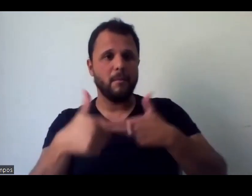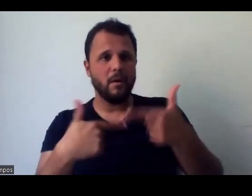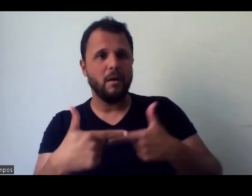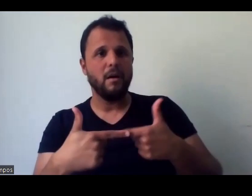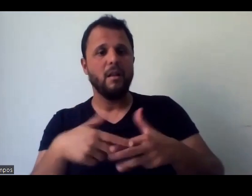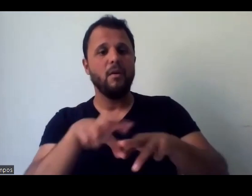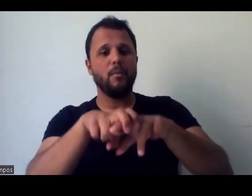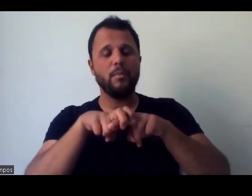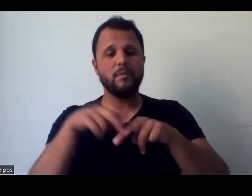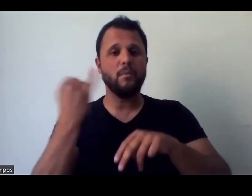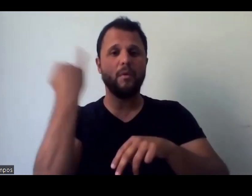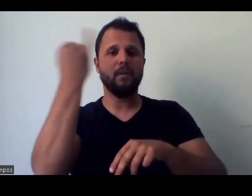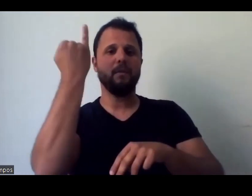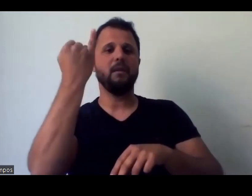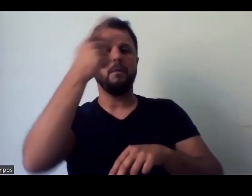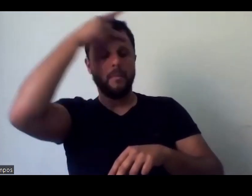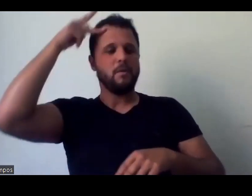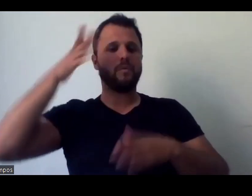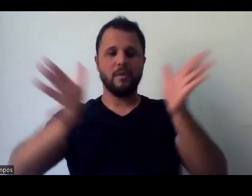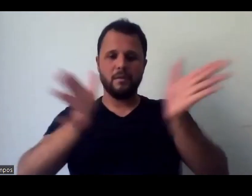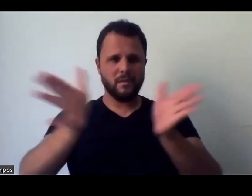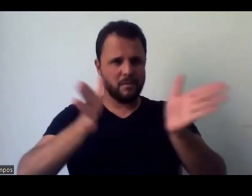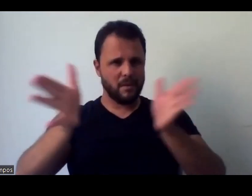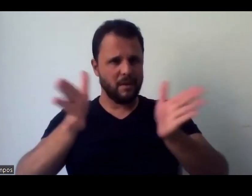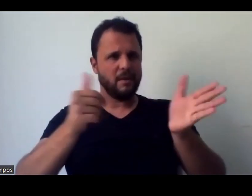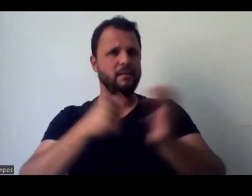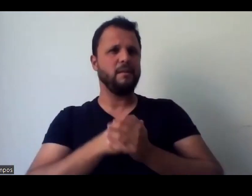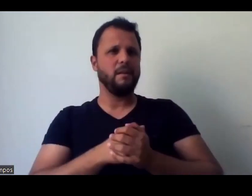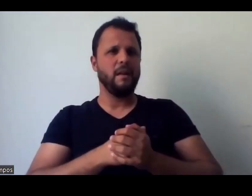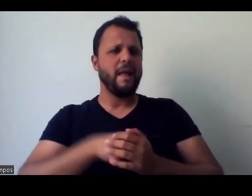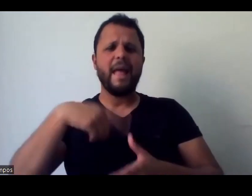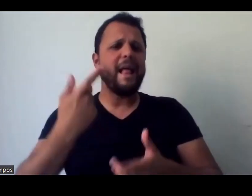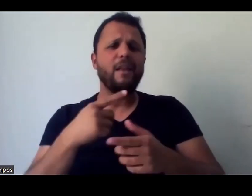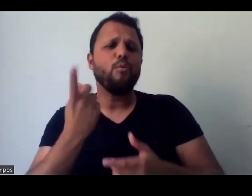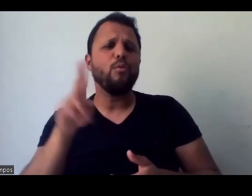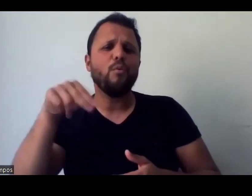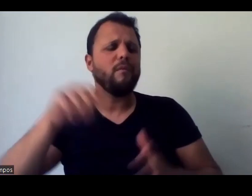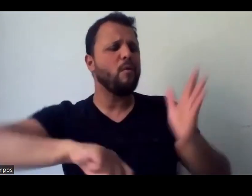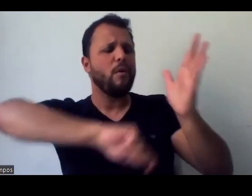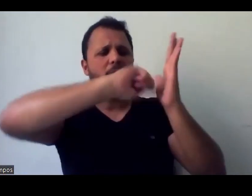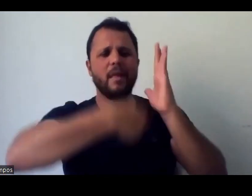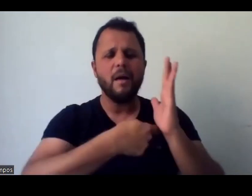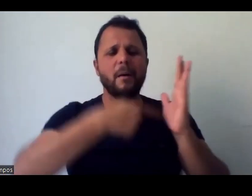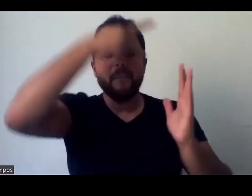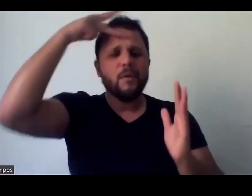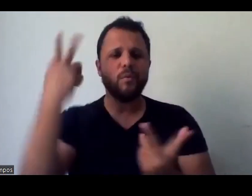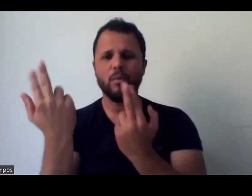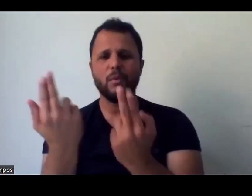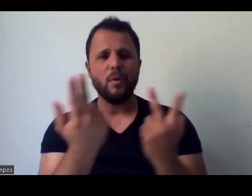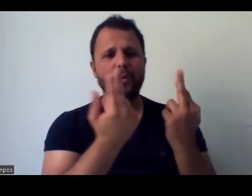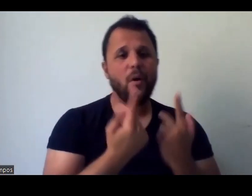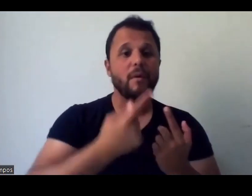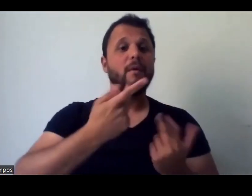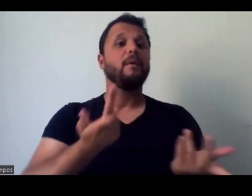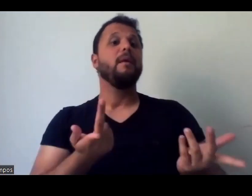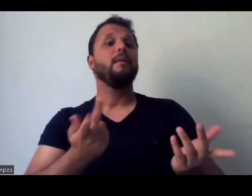acessibilidade, porque quem é realmente da acessibilidade, ele não vai contratar sempre as mesmas pessoas, vai contratar as pessoas que estão aparecendo,